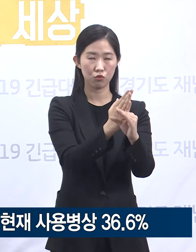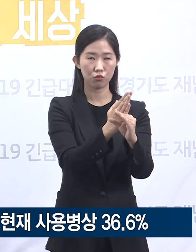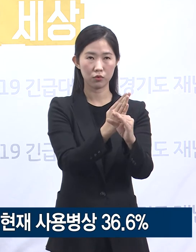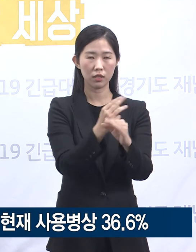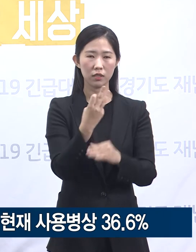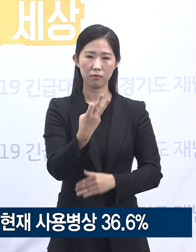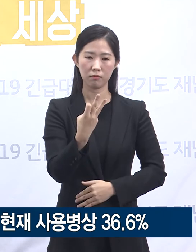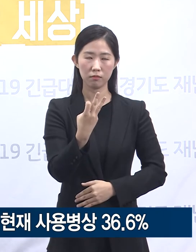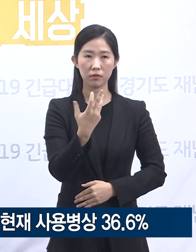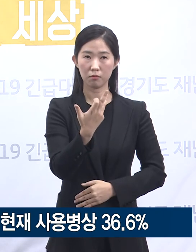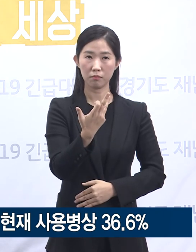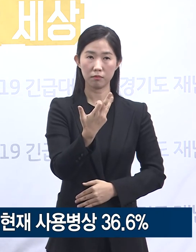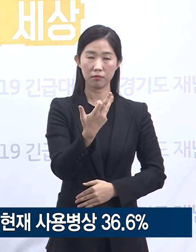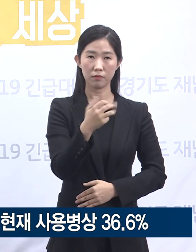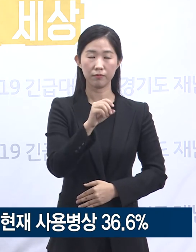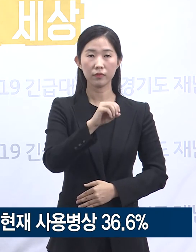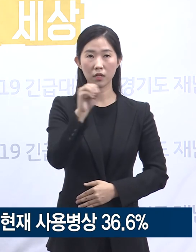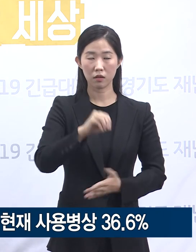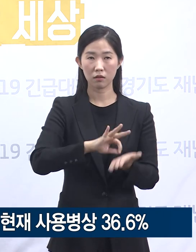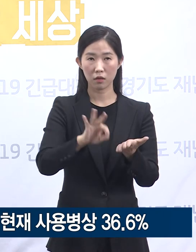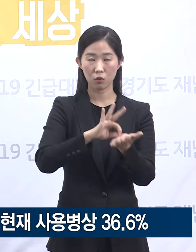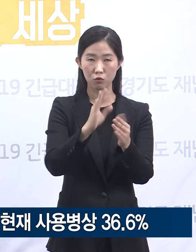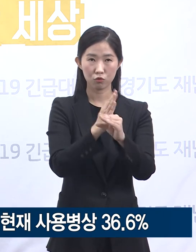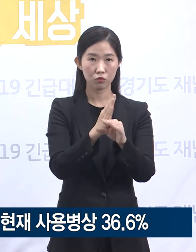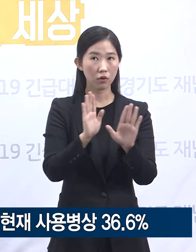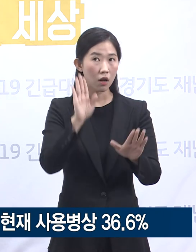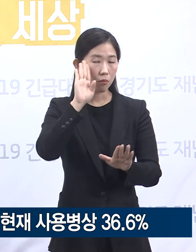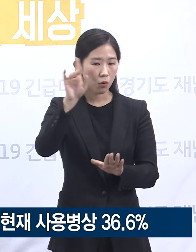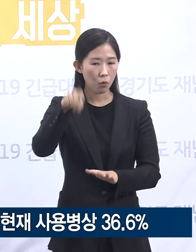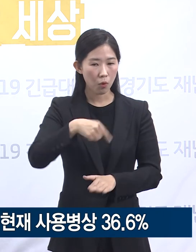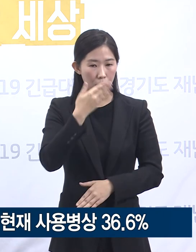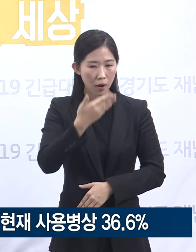보이며 잔여 수용 가능 인원은 375명입니다.